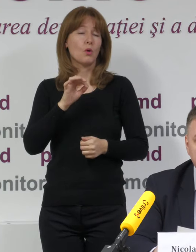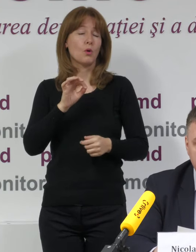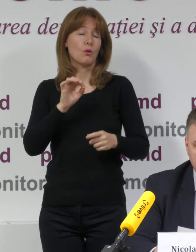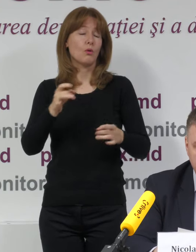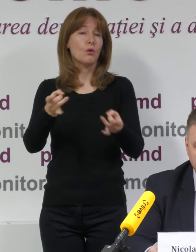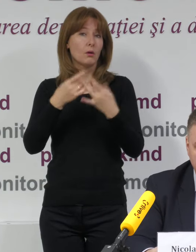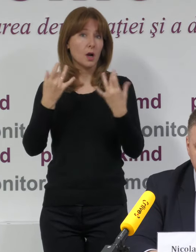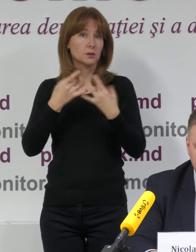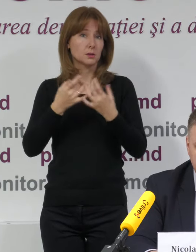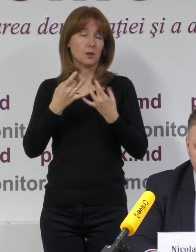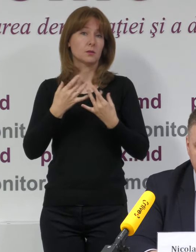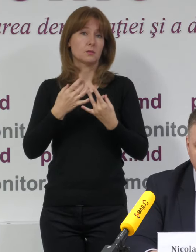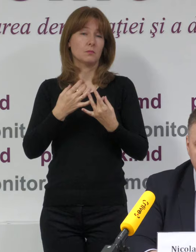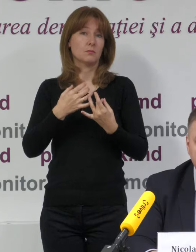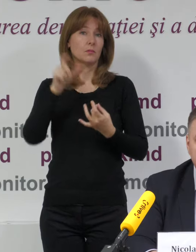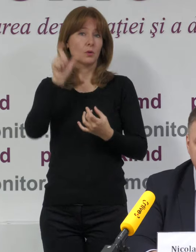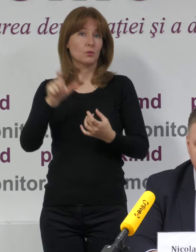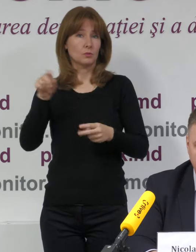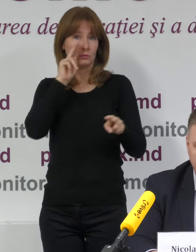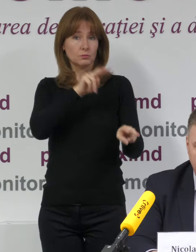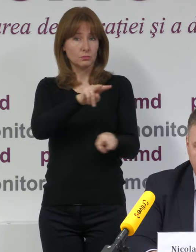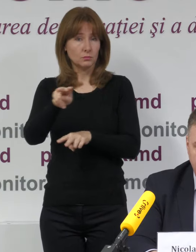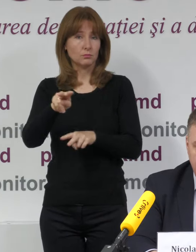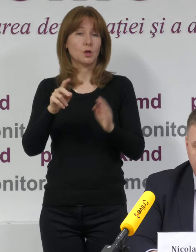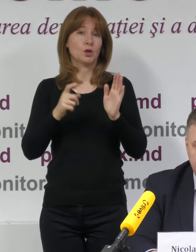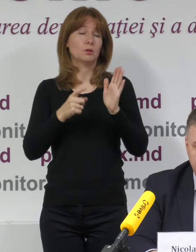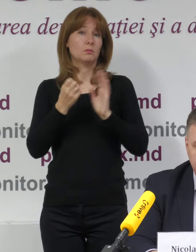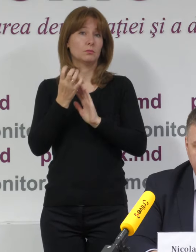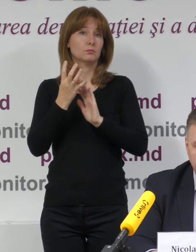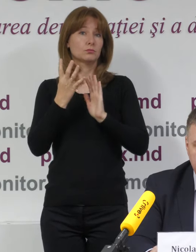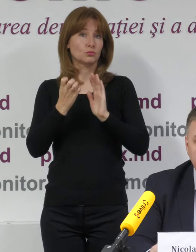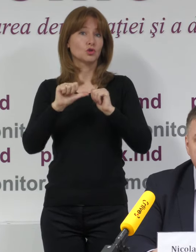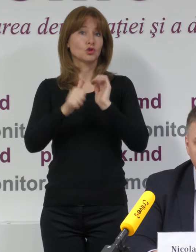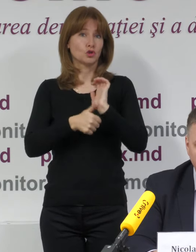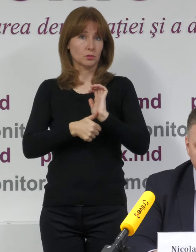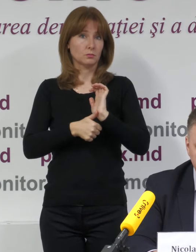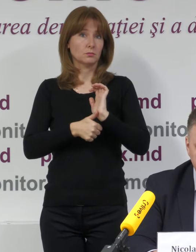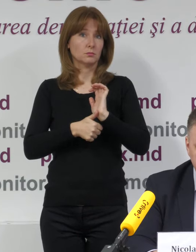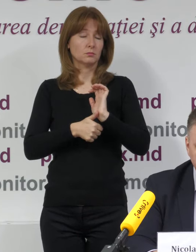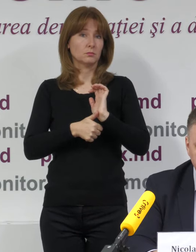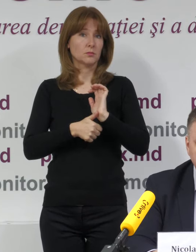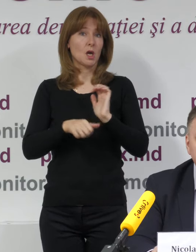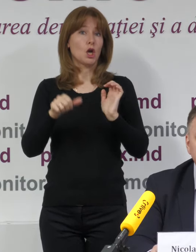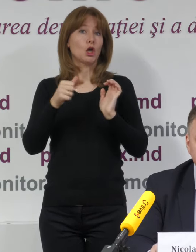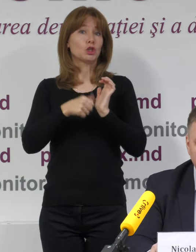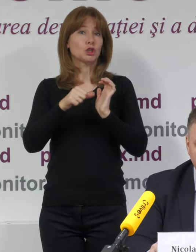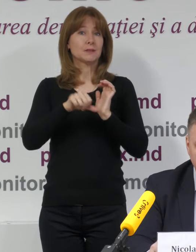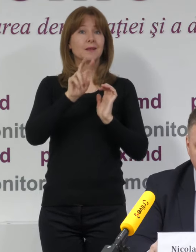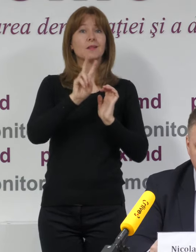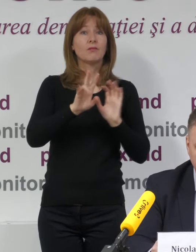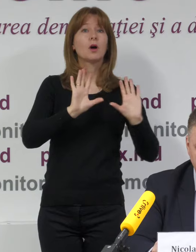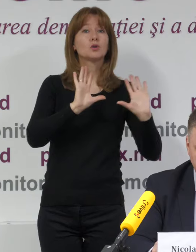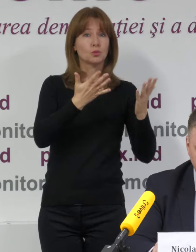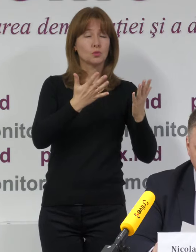din totalul de 614 secții monitorizate la deschidere, 62 au fost deschise puțin mai devreme sau